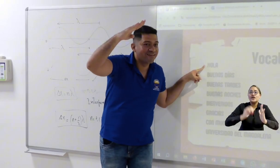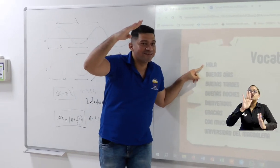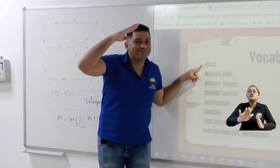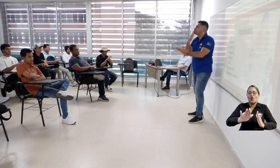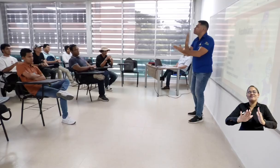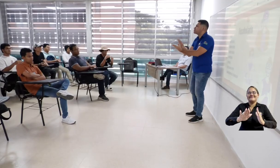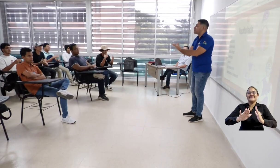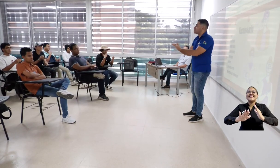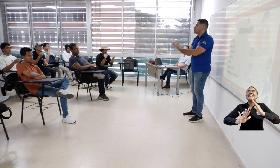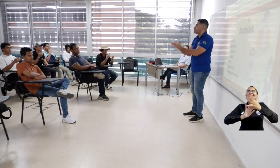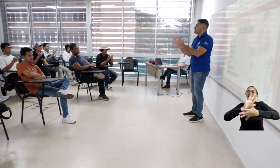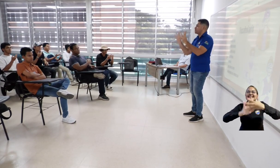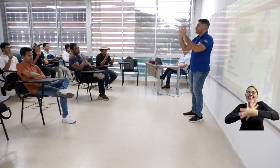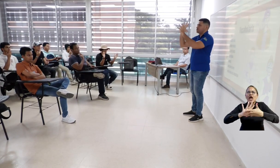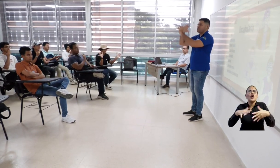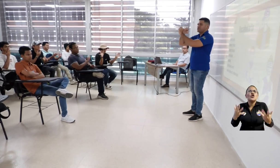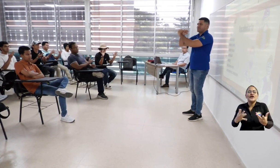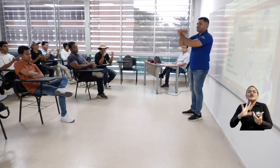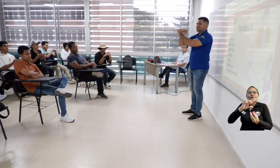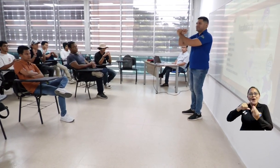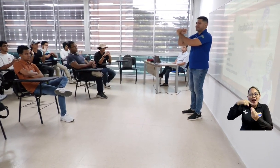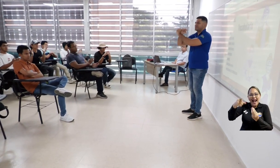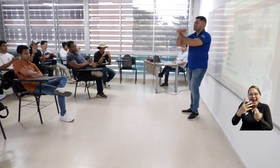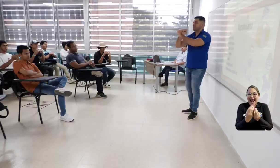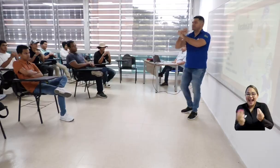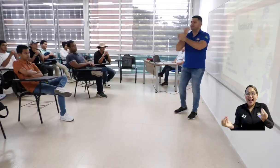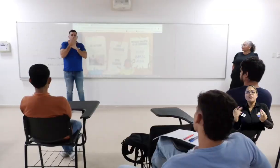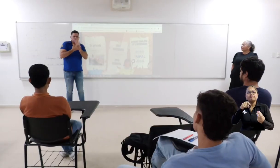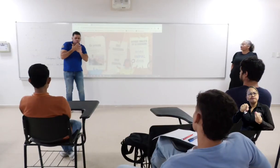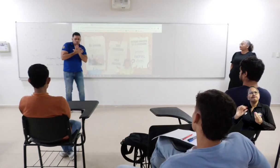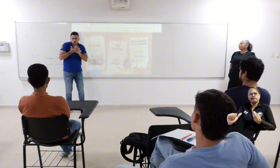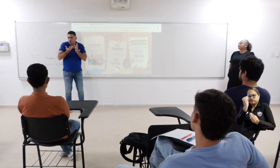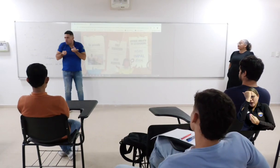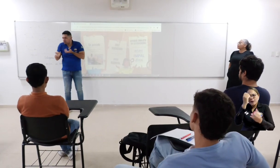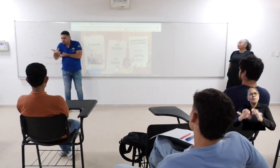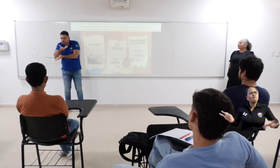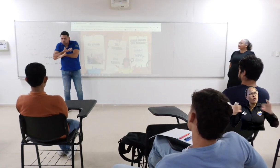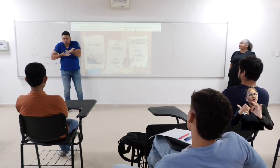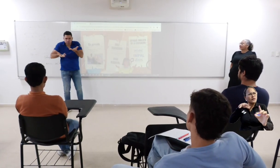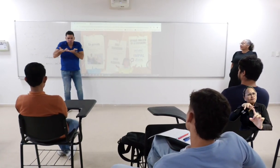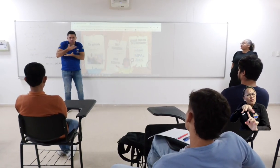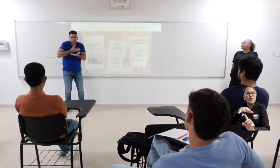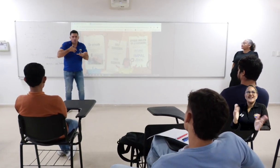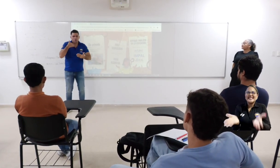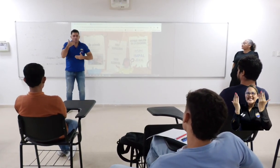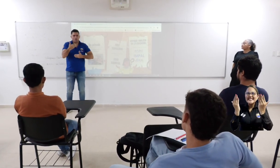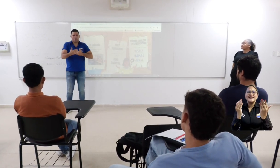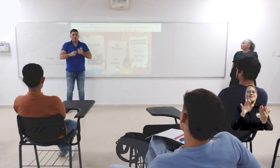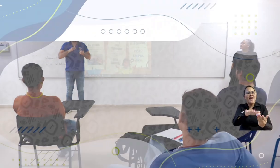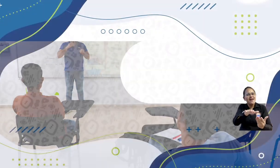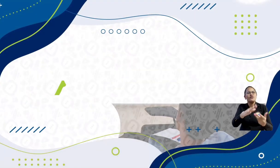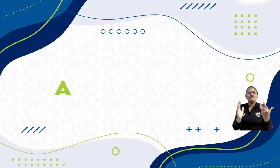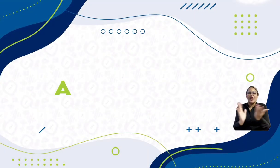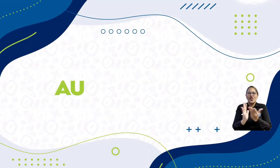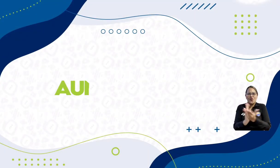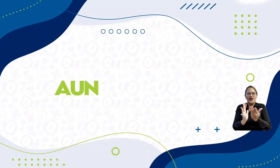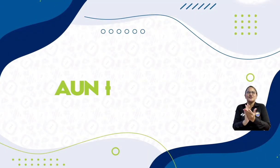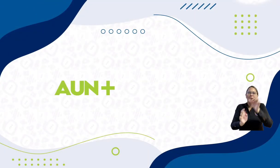en el Centro de Plurilingüismo enfatizando su importancia como herramienta transformadora en la educación de la comunidad sorda.